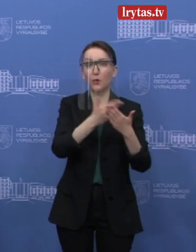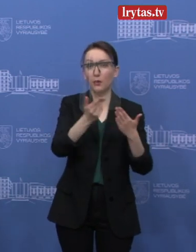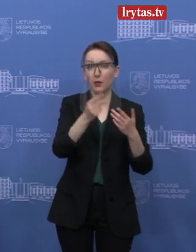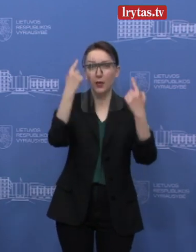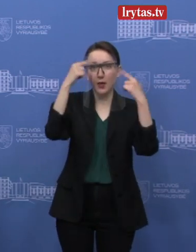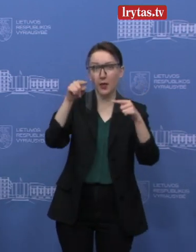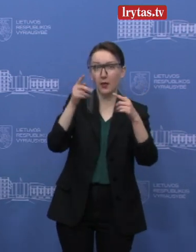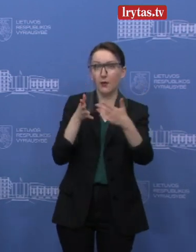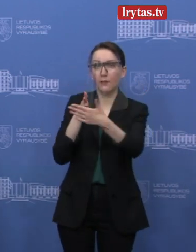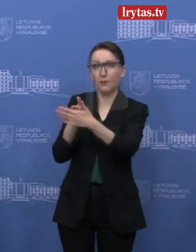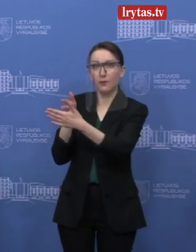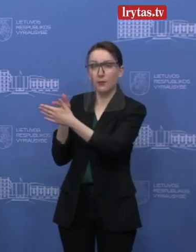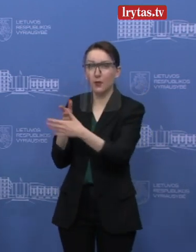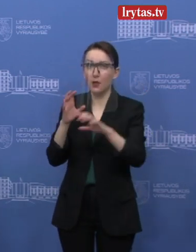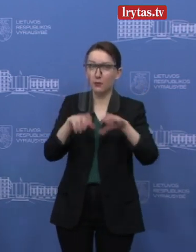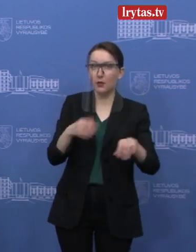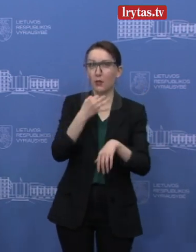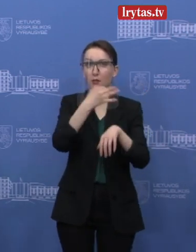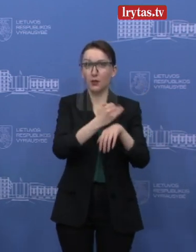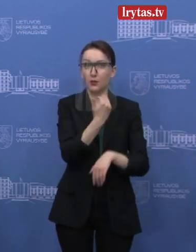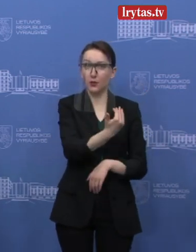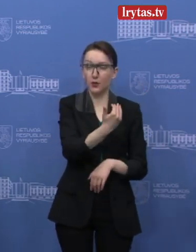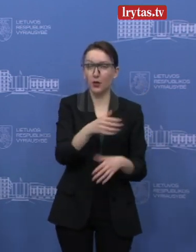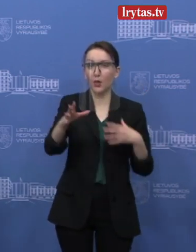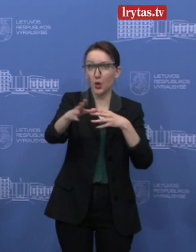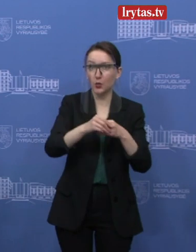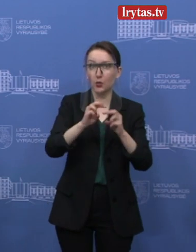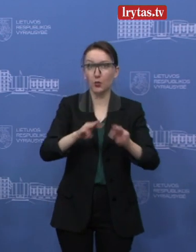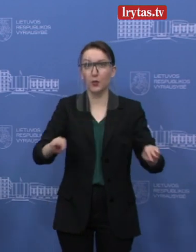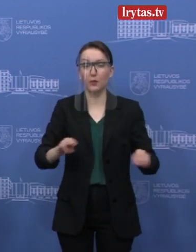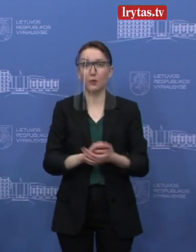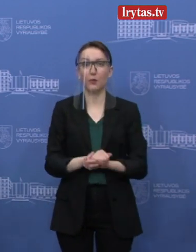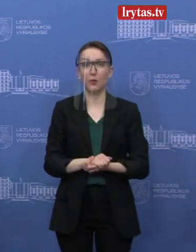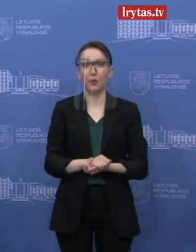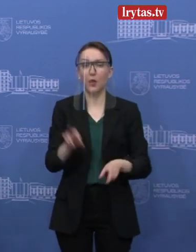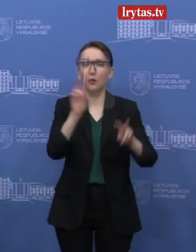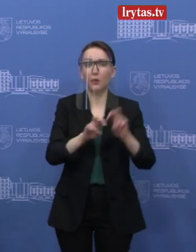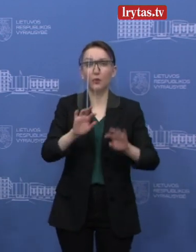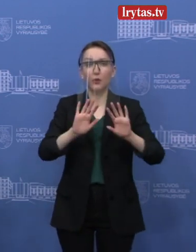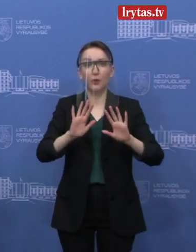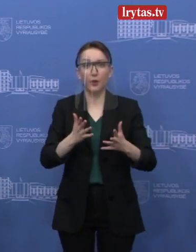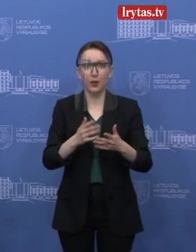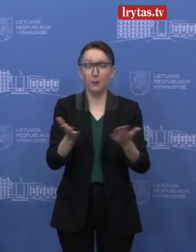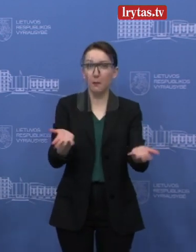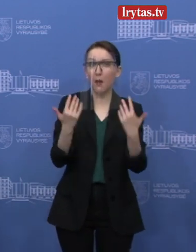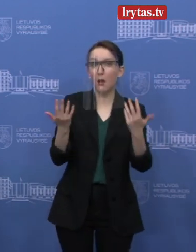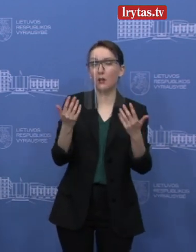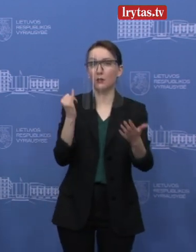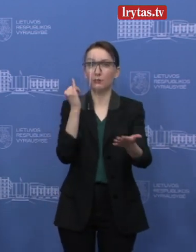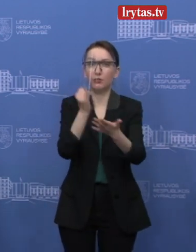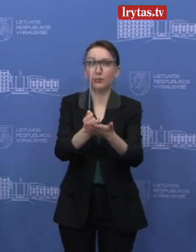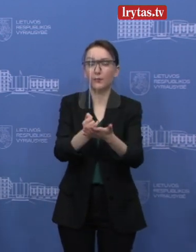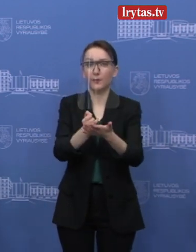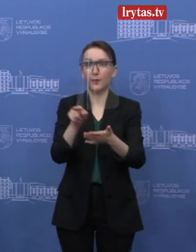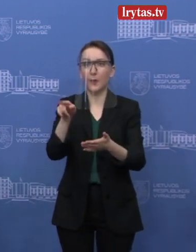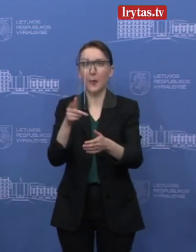kitos viešasės investicijos administruojančios agentūros, draugės su ministerijomis, ieško būdų, kaip palengvinti projektų